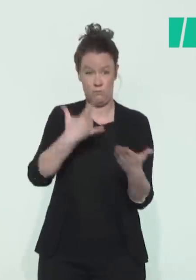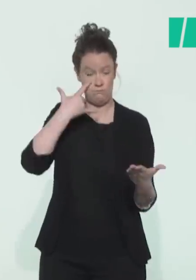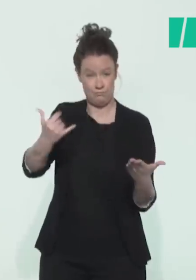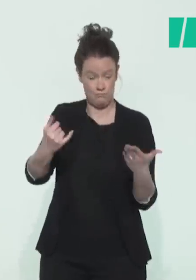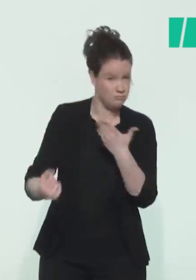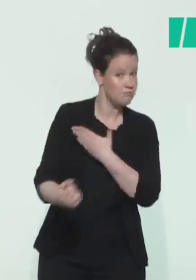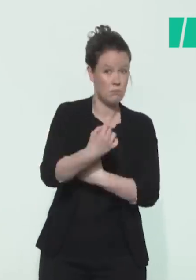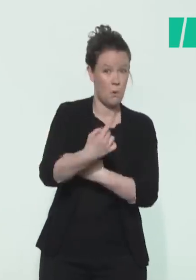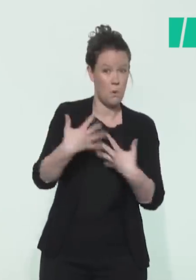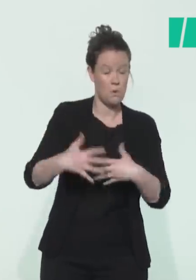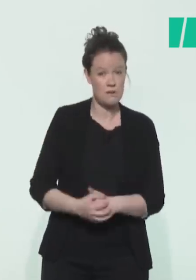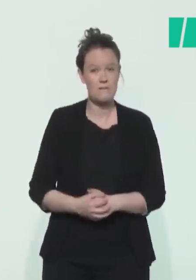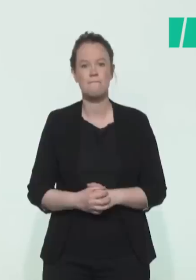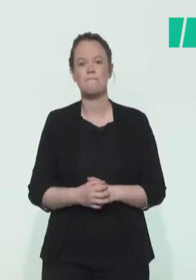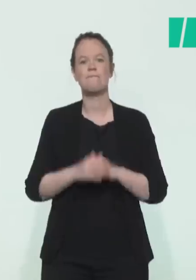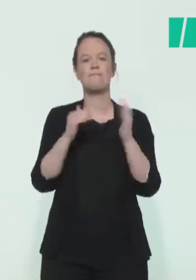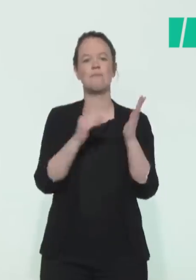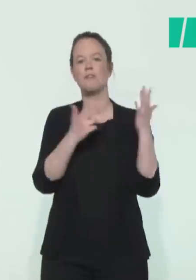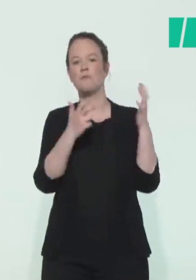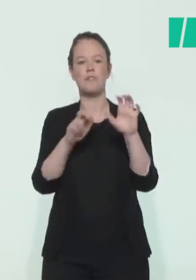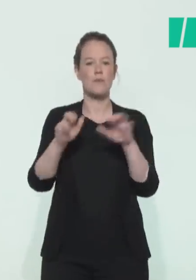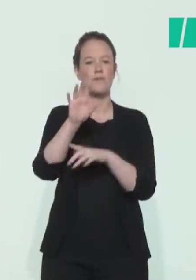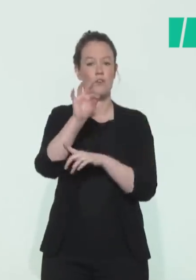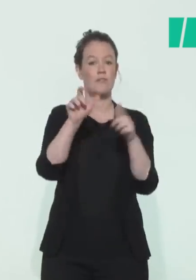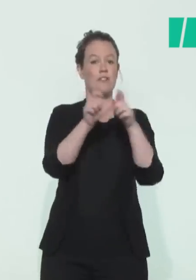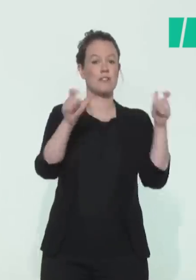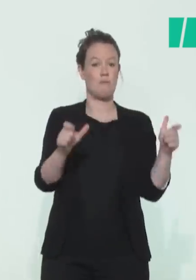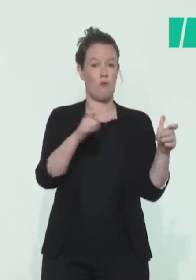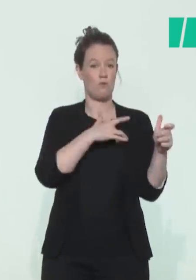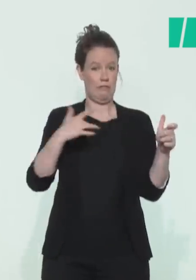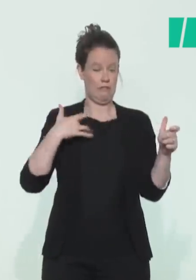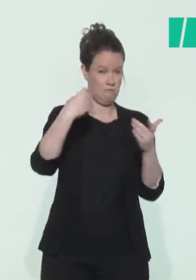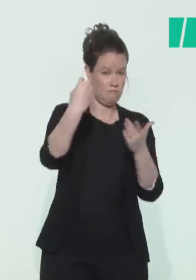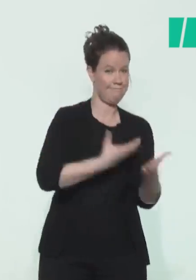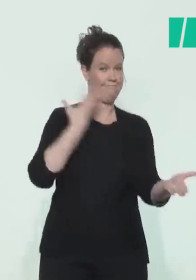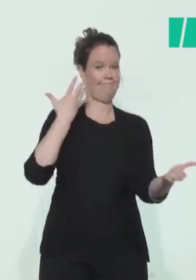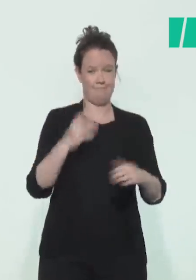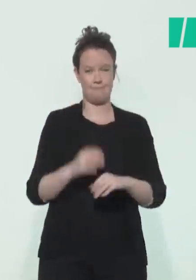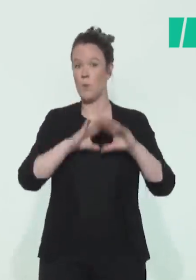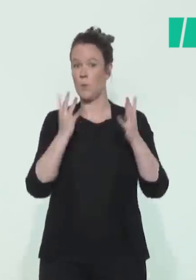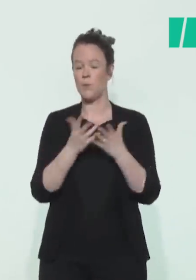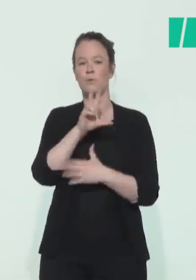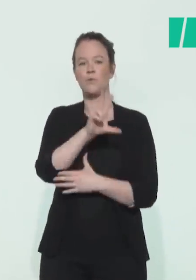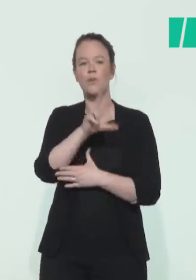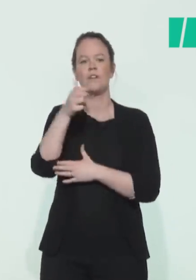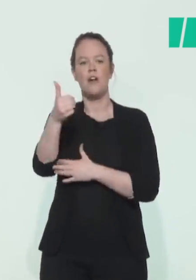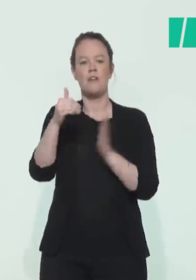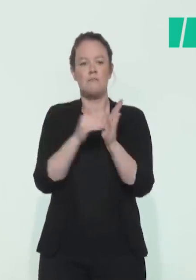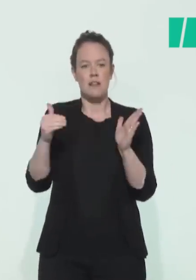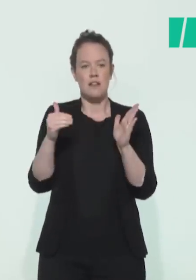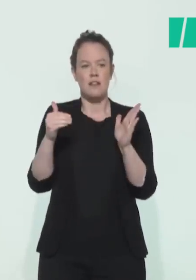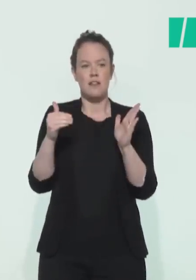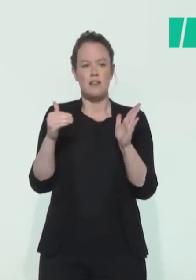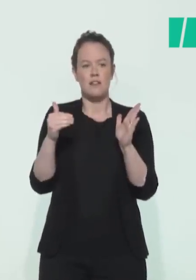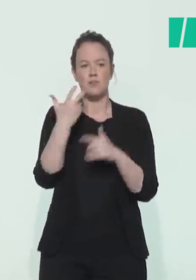remontées de 1250 établissements de santé font état de 31 305 personnes encore hospitalisées